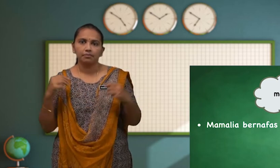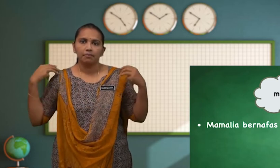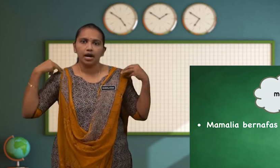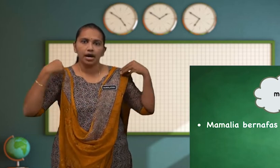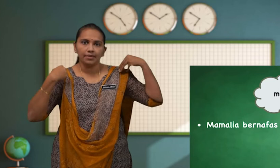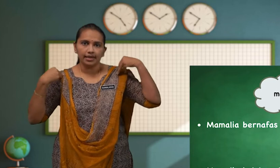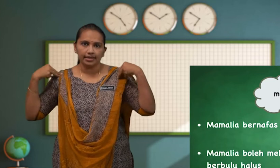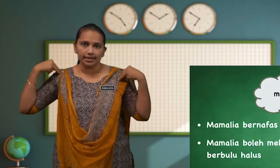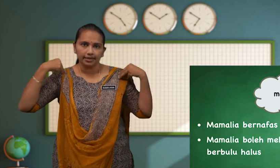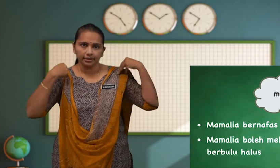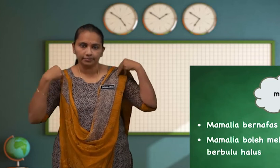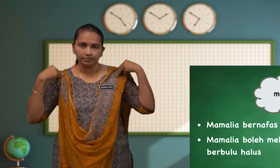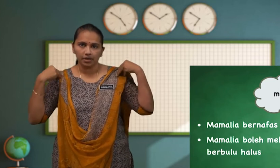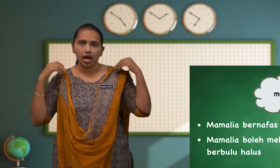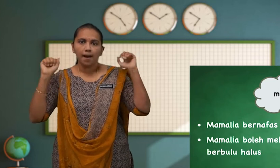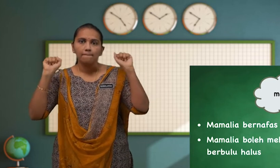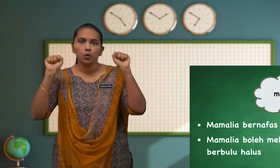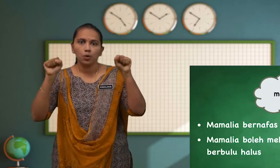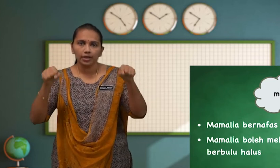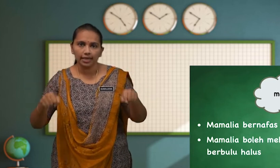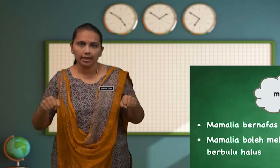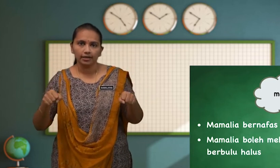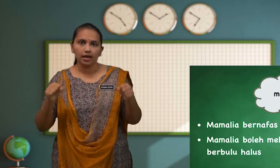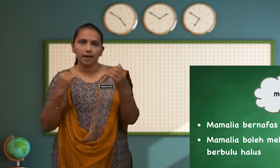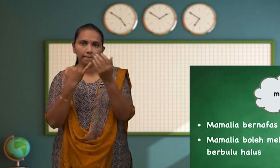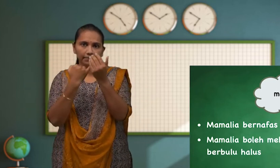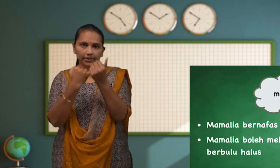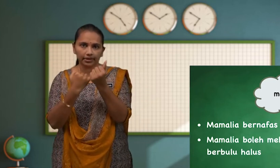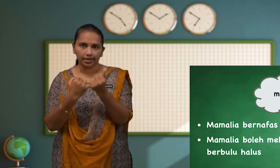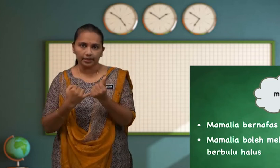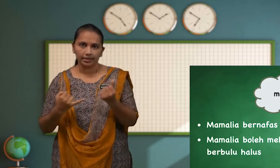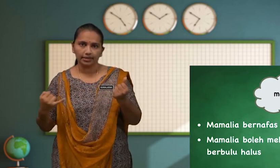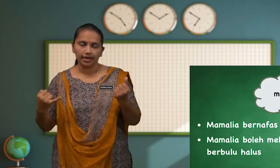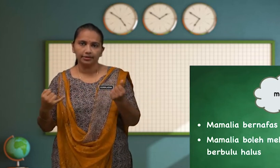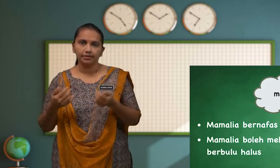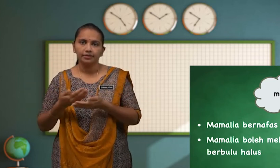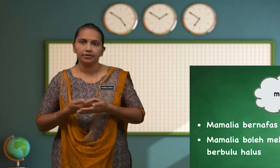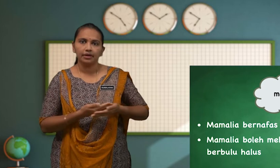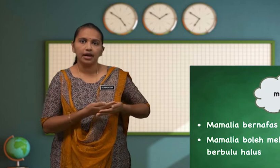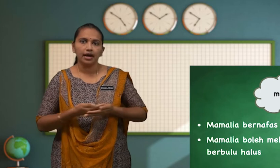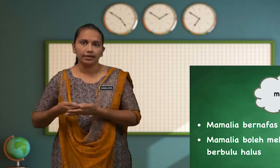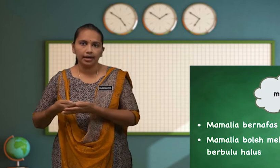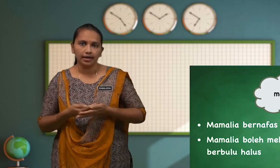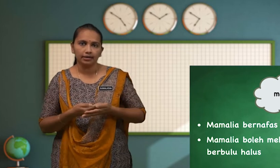Mamalia Boleh Melahirkan Anak